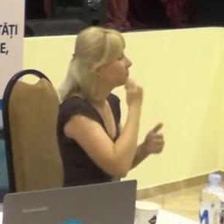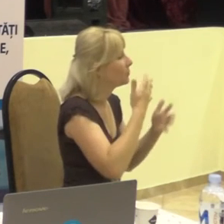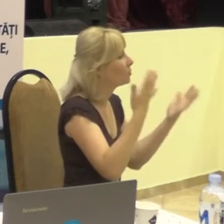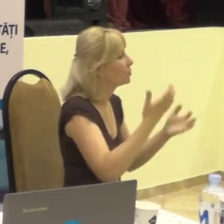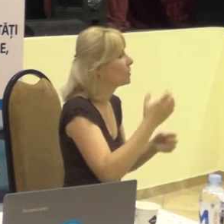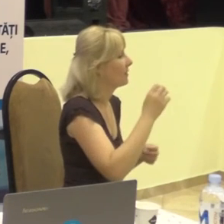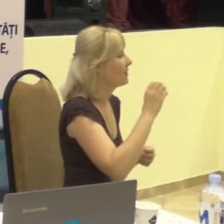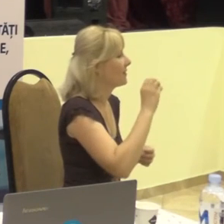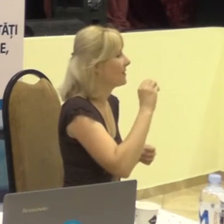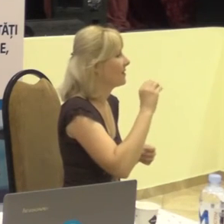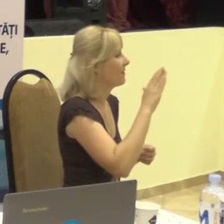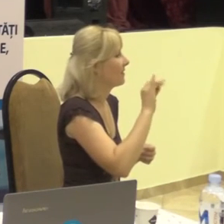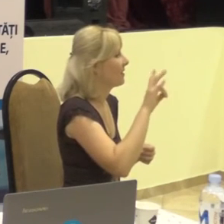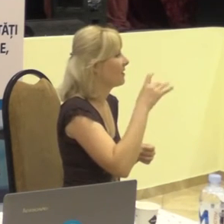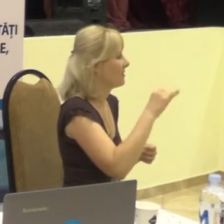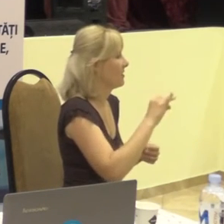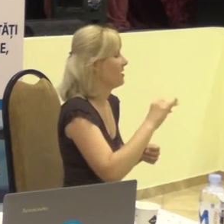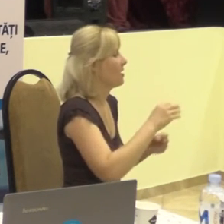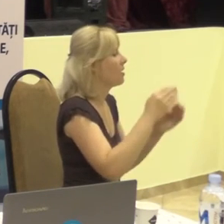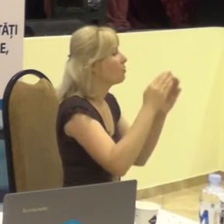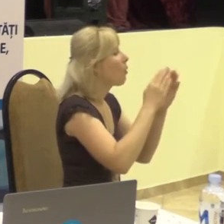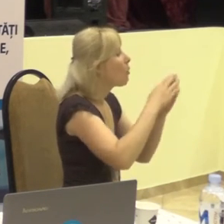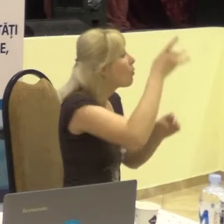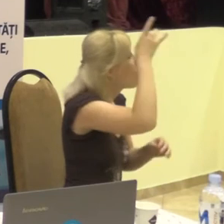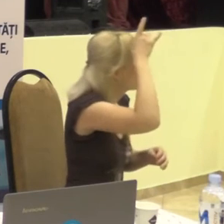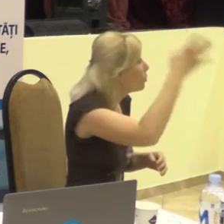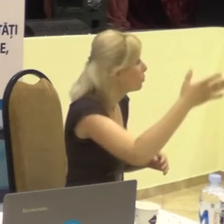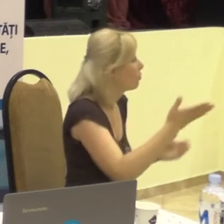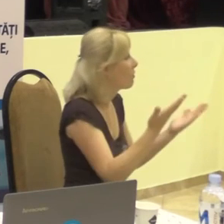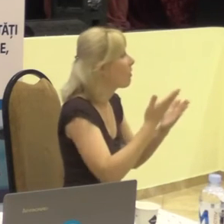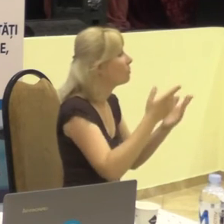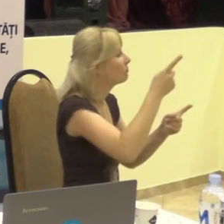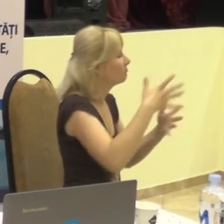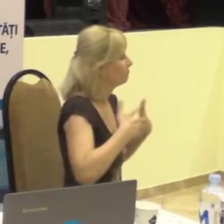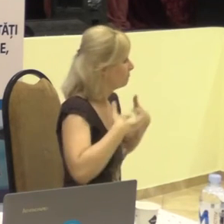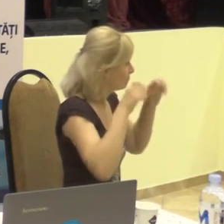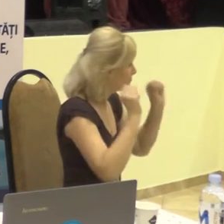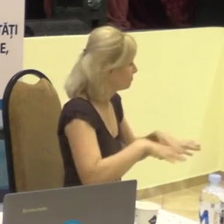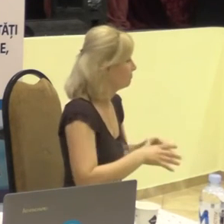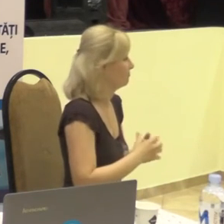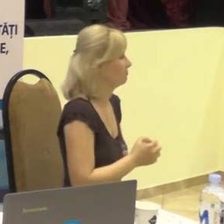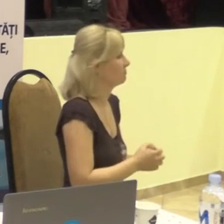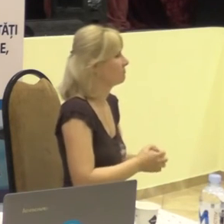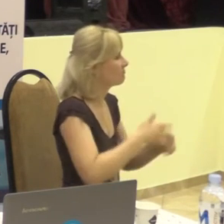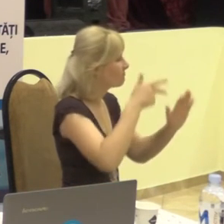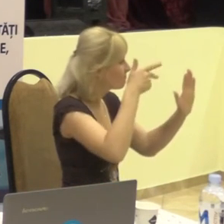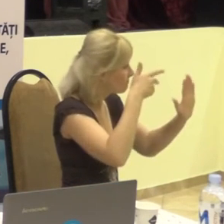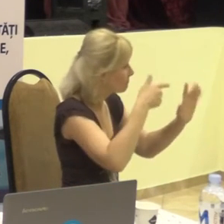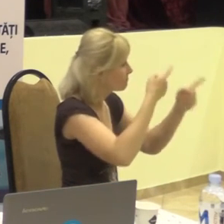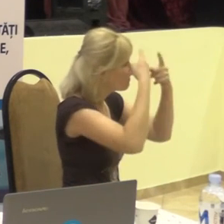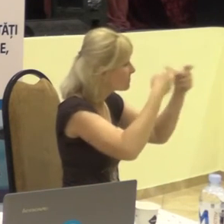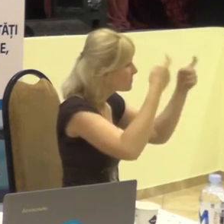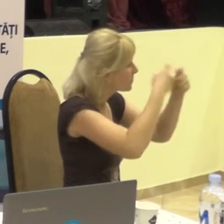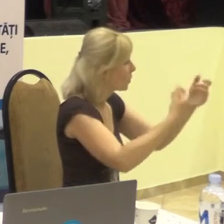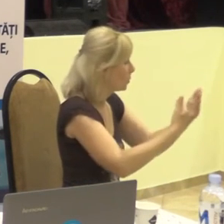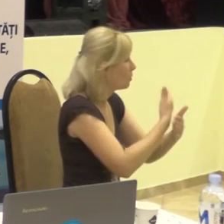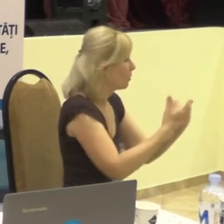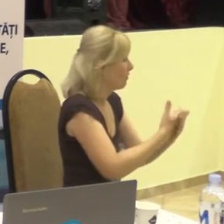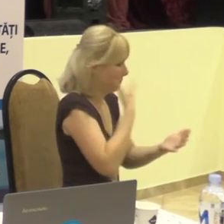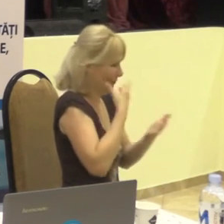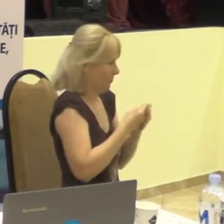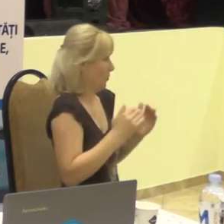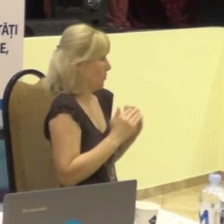Eugen, mulțumim Casa Republicanii de Cultură care făceau emisia de știri de la ei